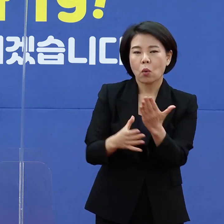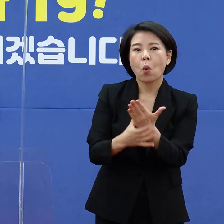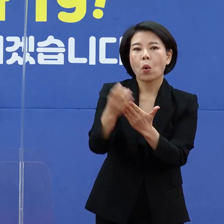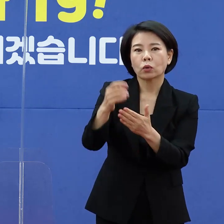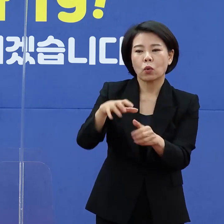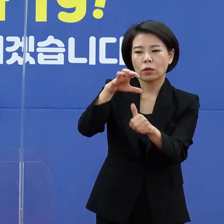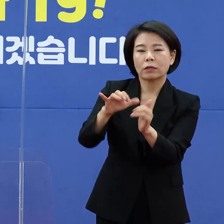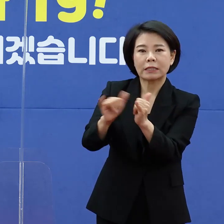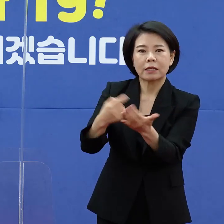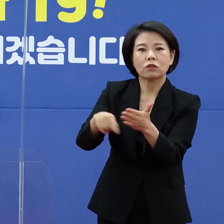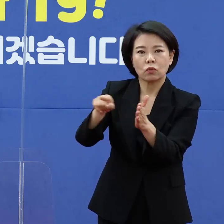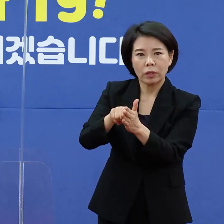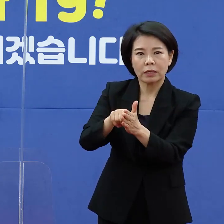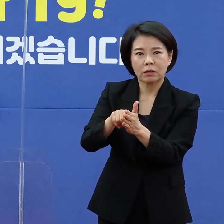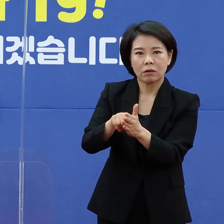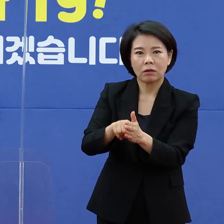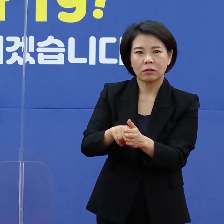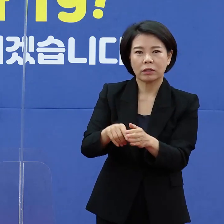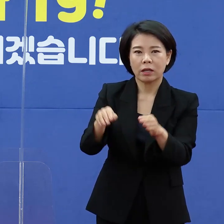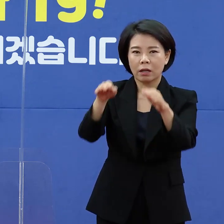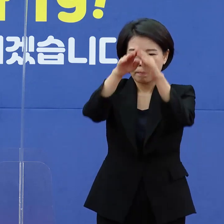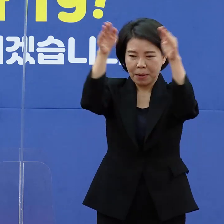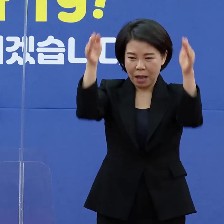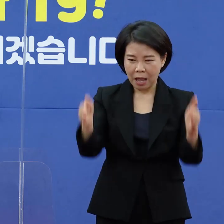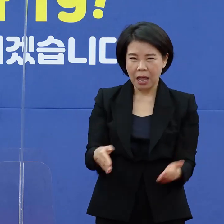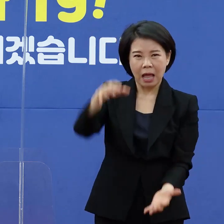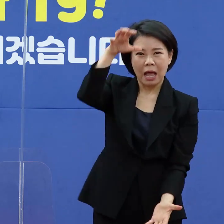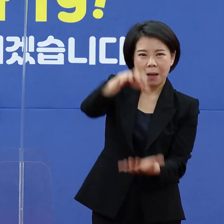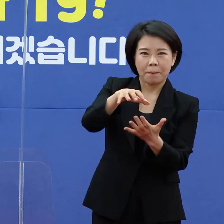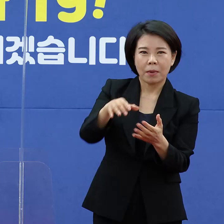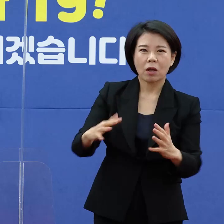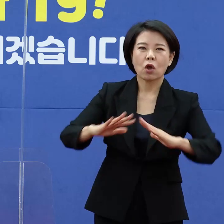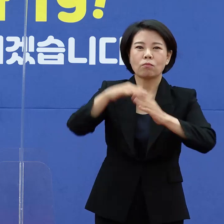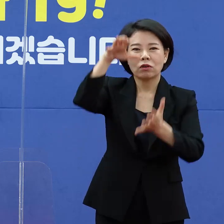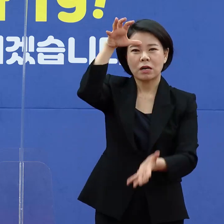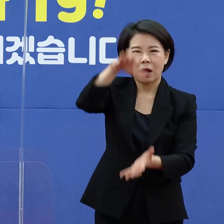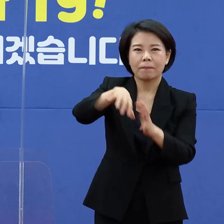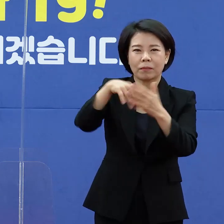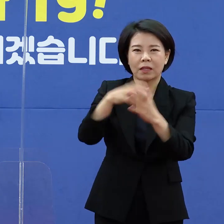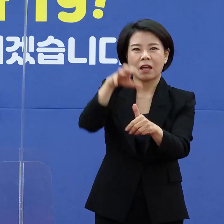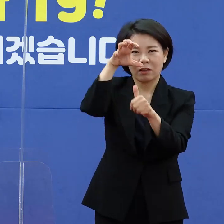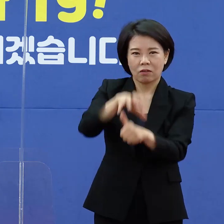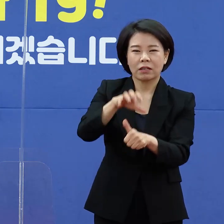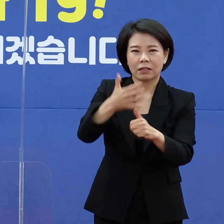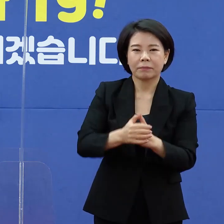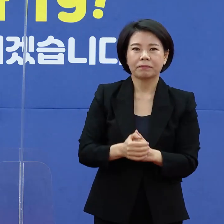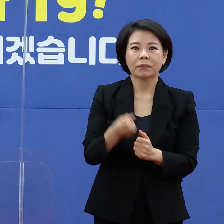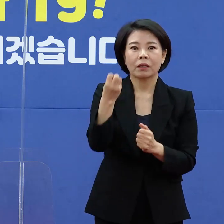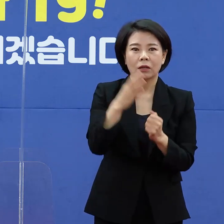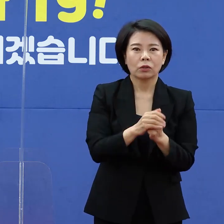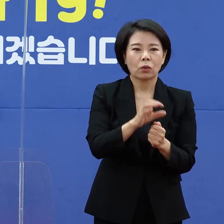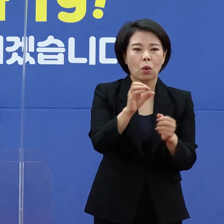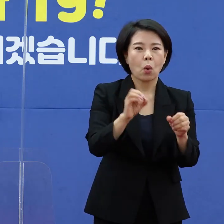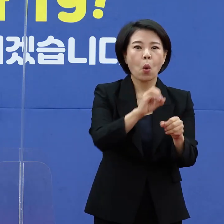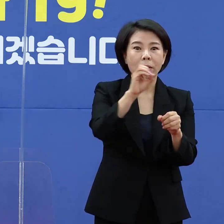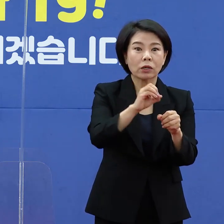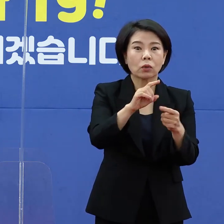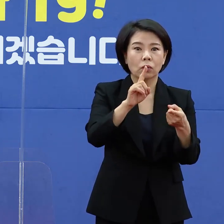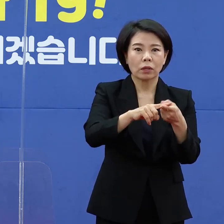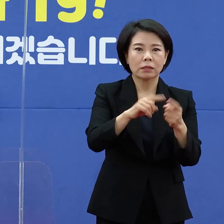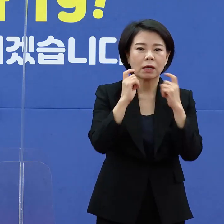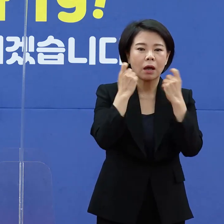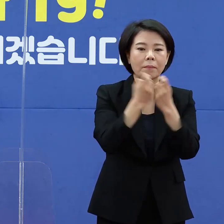응급실 내에 코어트 격리 구역 등도 설치합니다. 다음은 오미크론 특성에 맞는